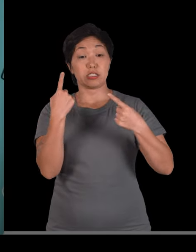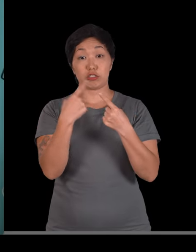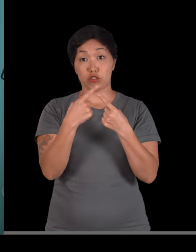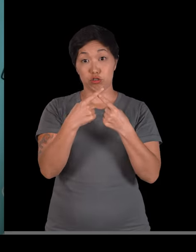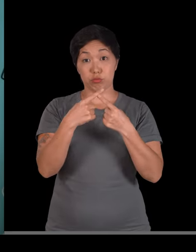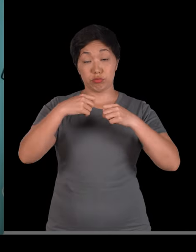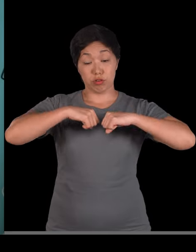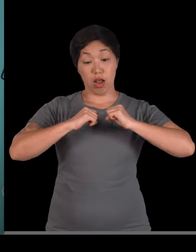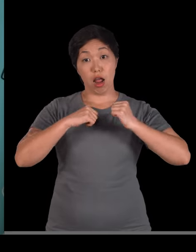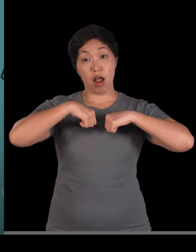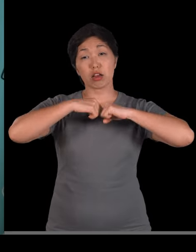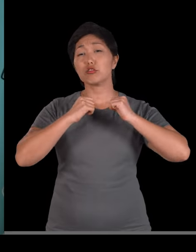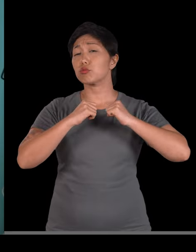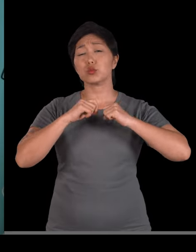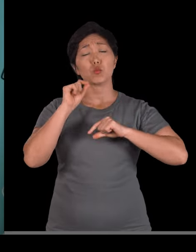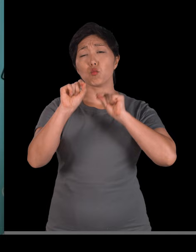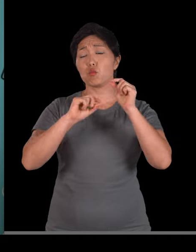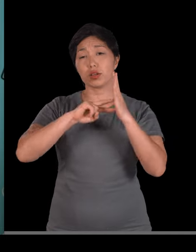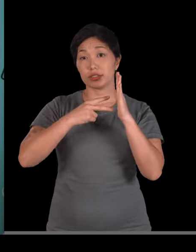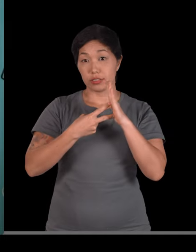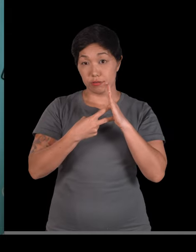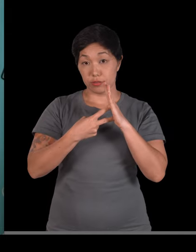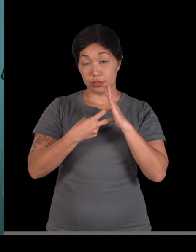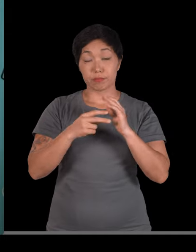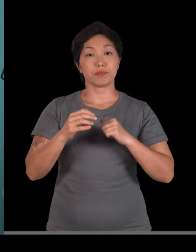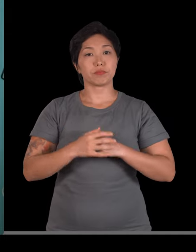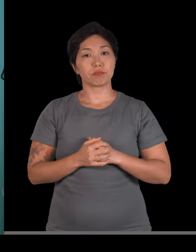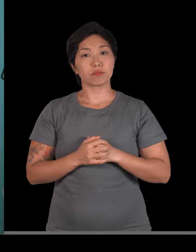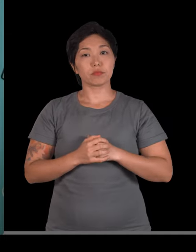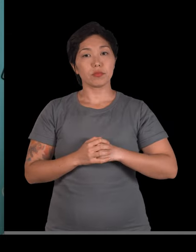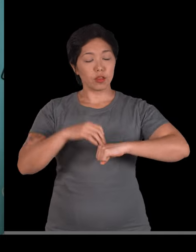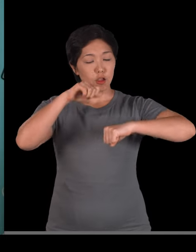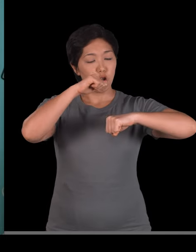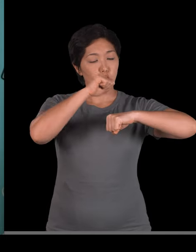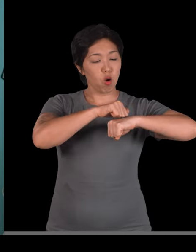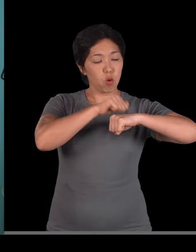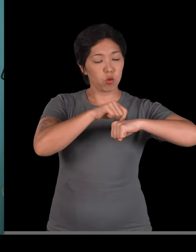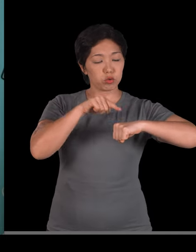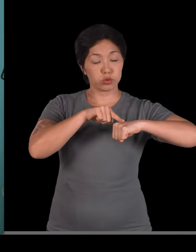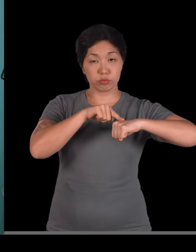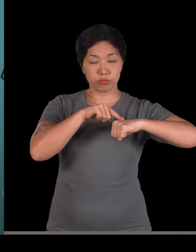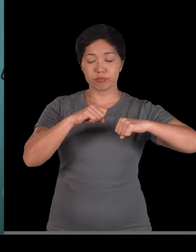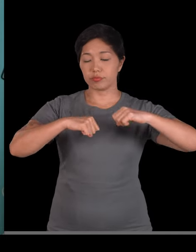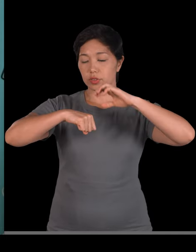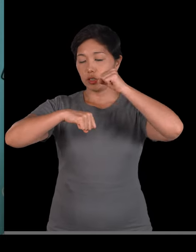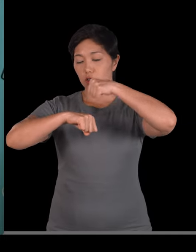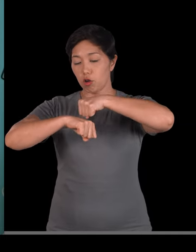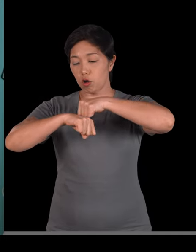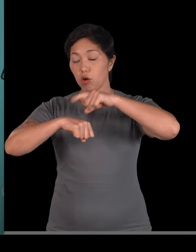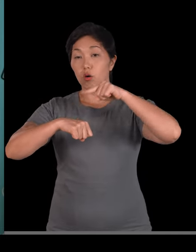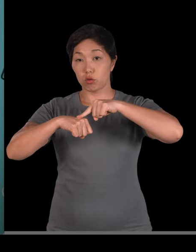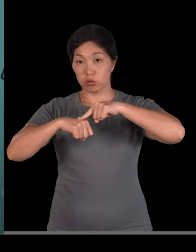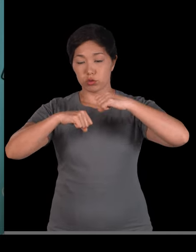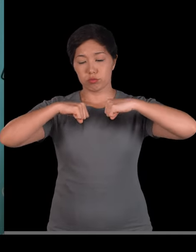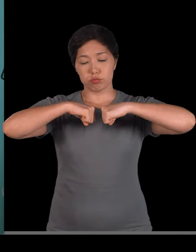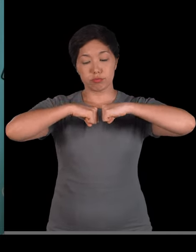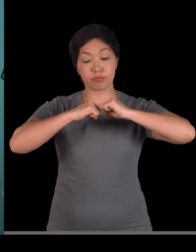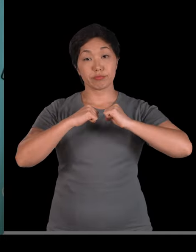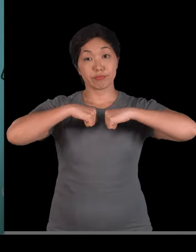E só pra constar o que é uma articulação. A articulação, ela é o encontro de um osso com o outro. E aí essa articulação, ela pode ser uma articulação